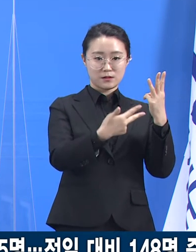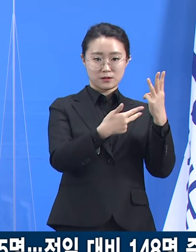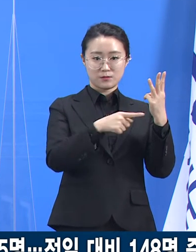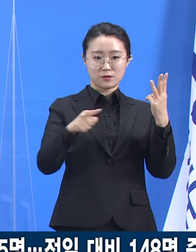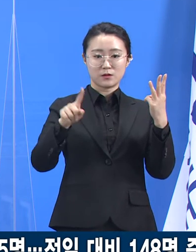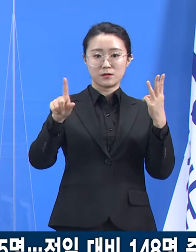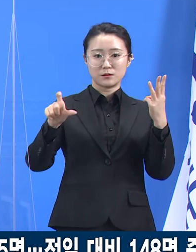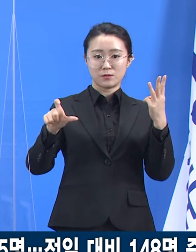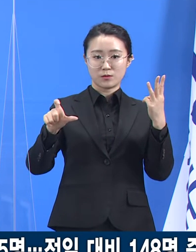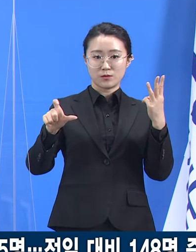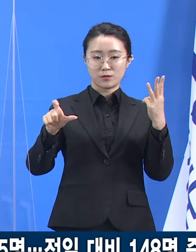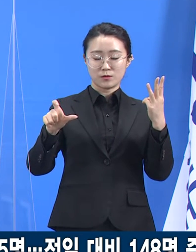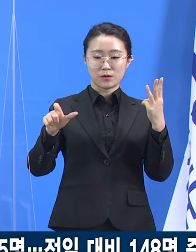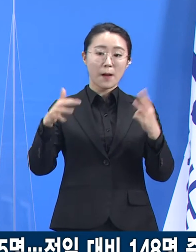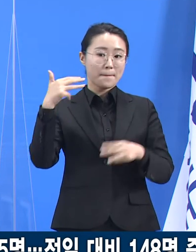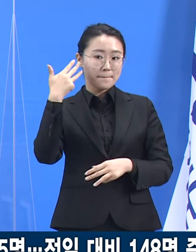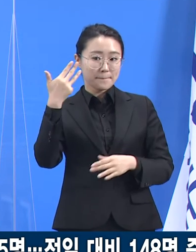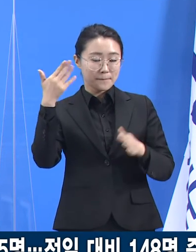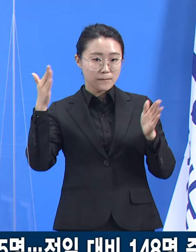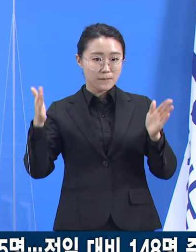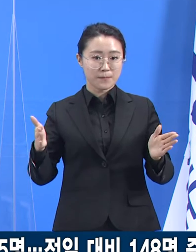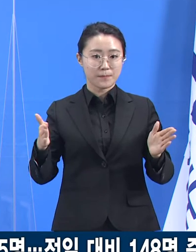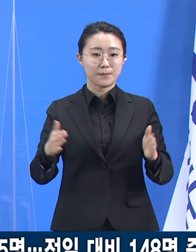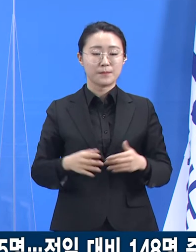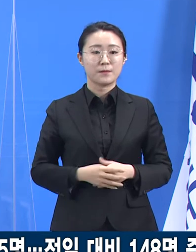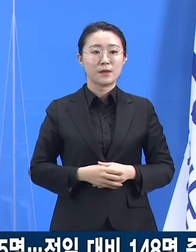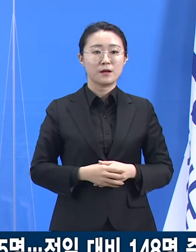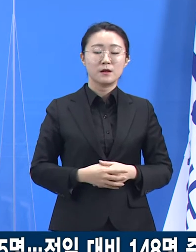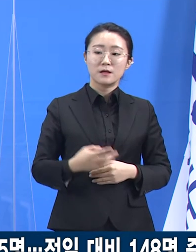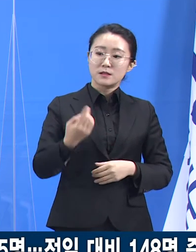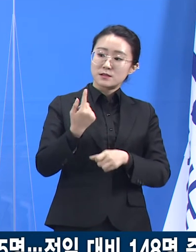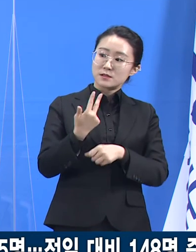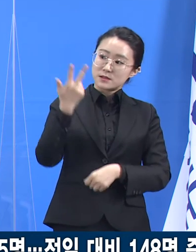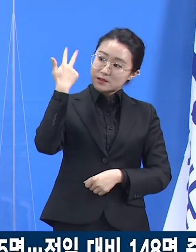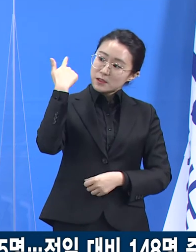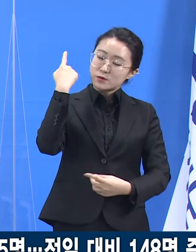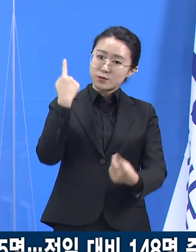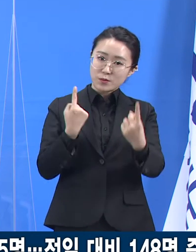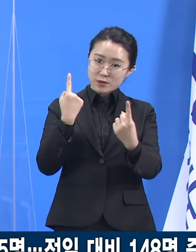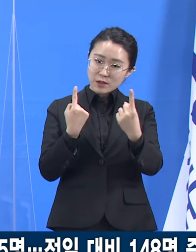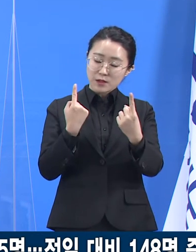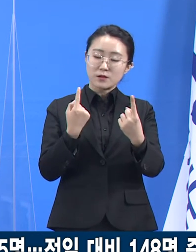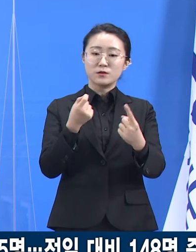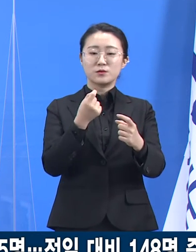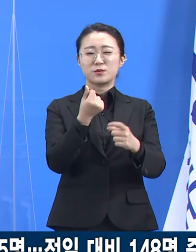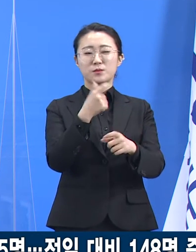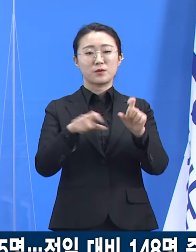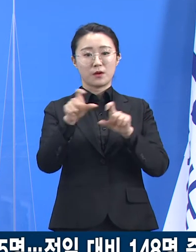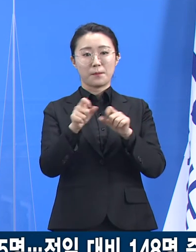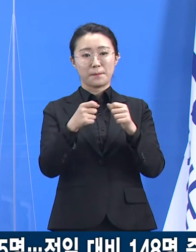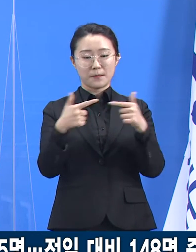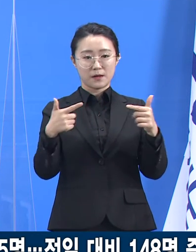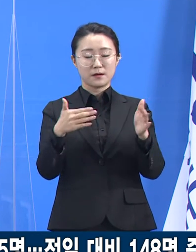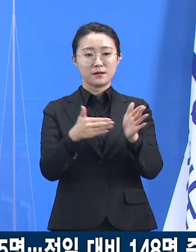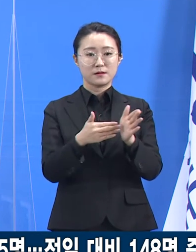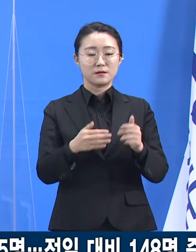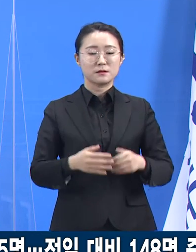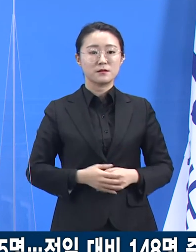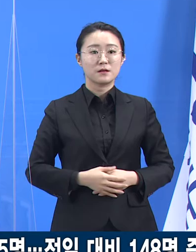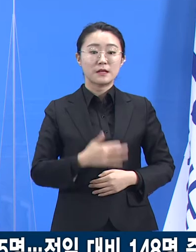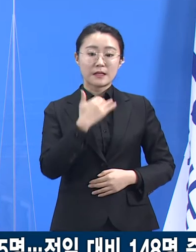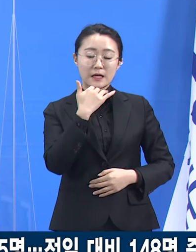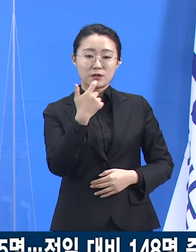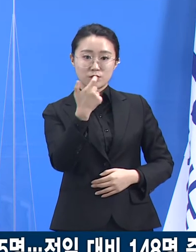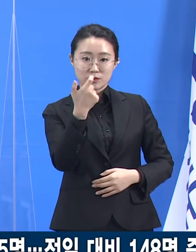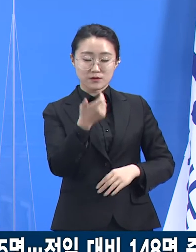177명으로 전주 172명 대비 다소 증가하였습니다. 60세